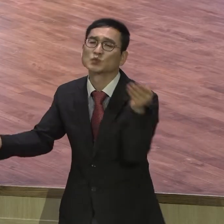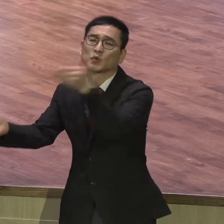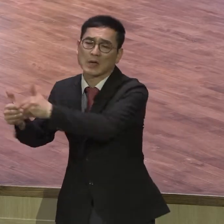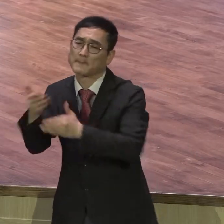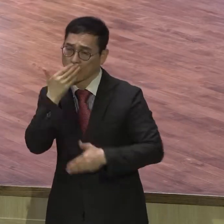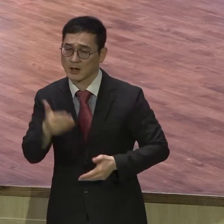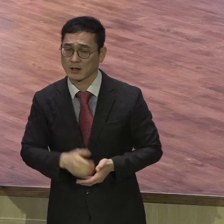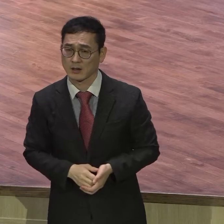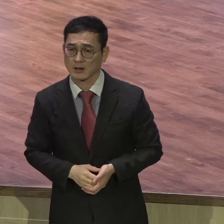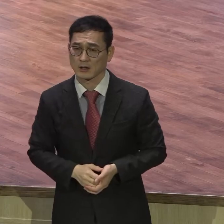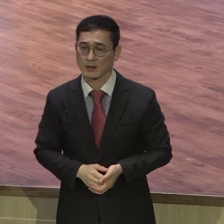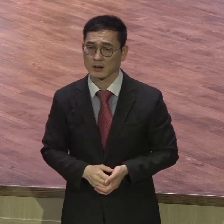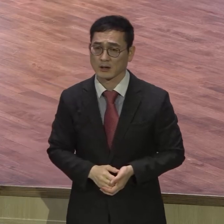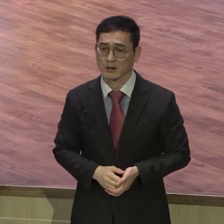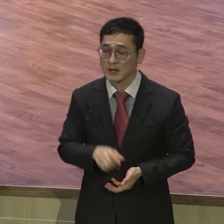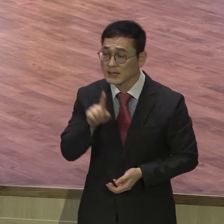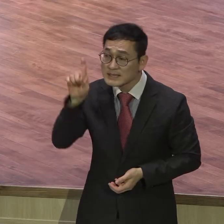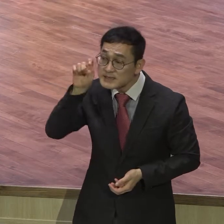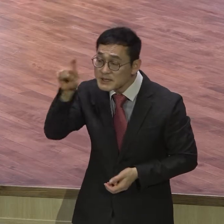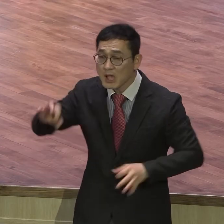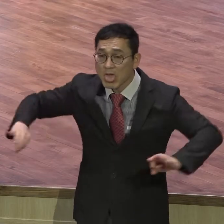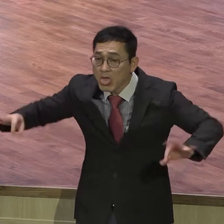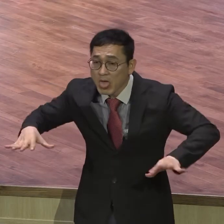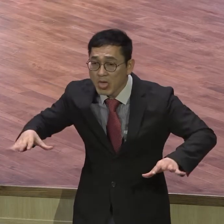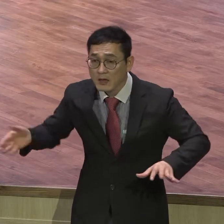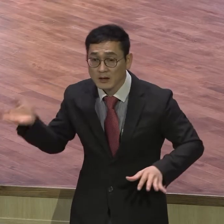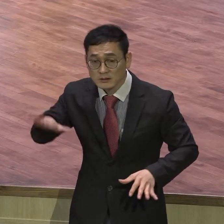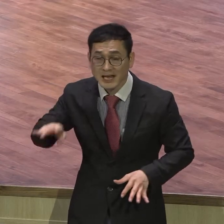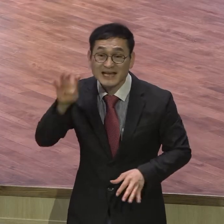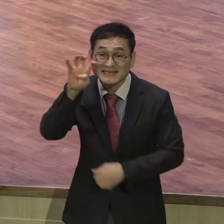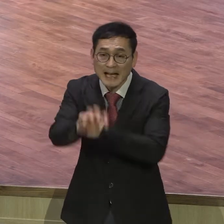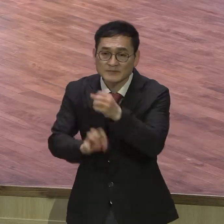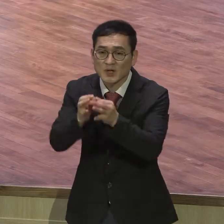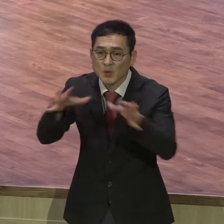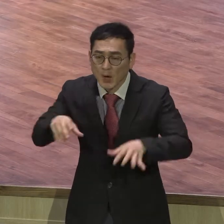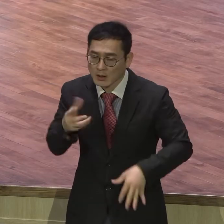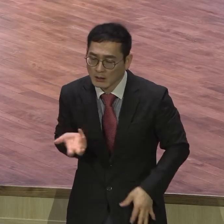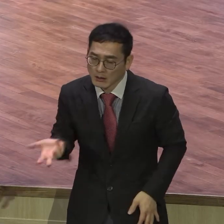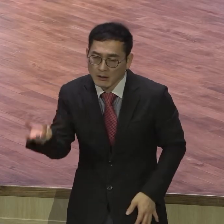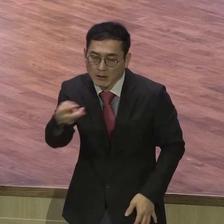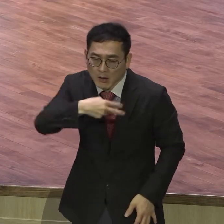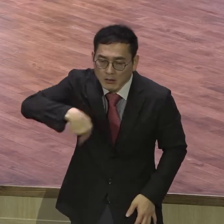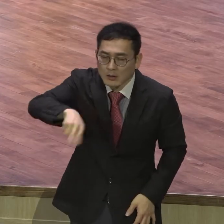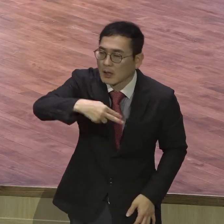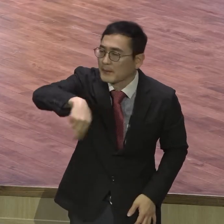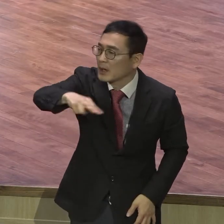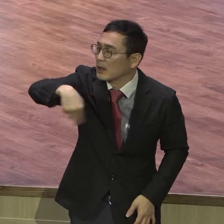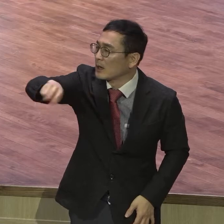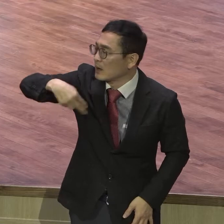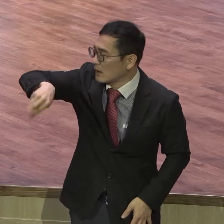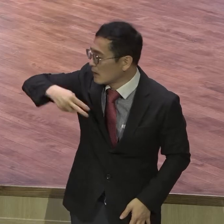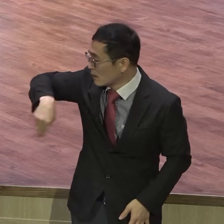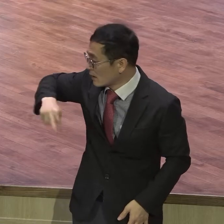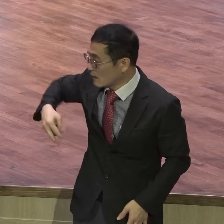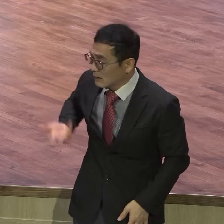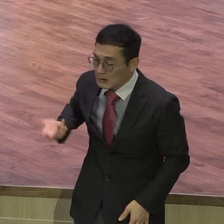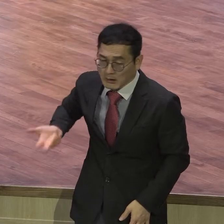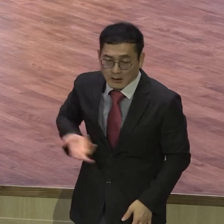11일이면 갈 길을 40년 걸렸어요. 40년. 40년을 걸렸다 이 말이에요. 이게 얼마나